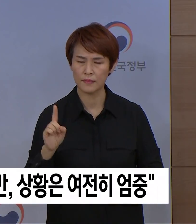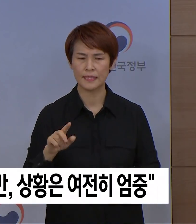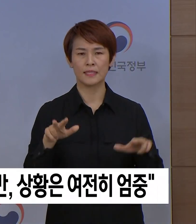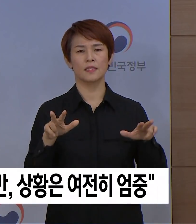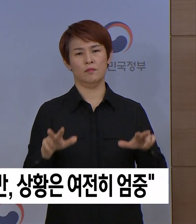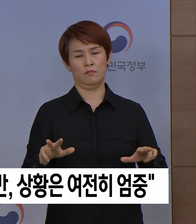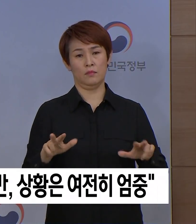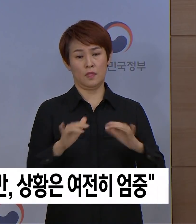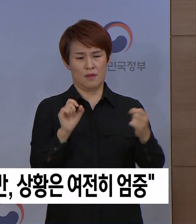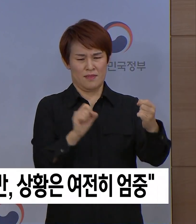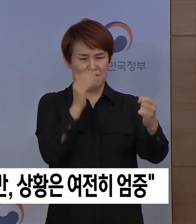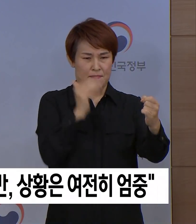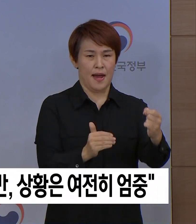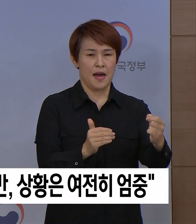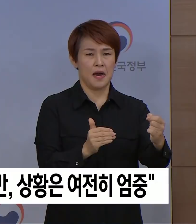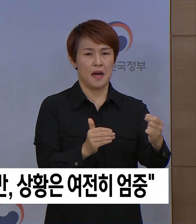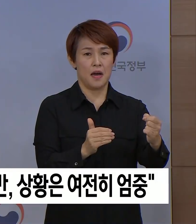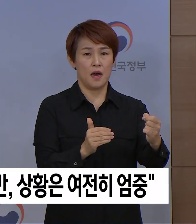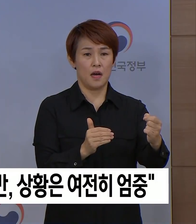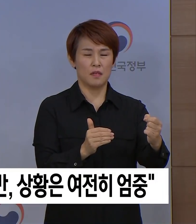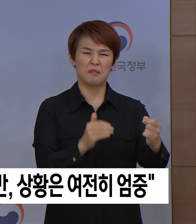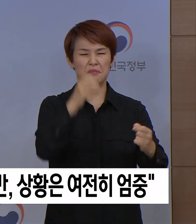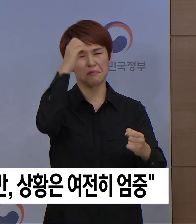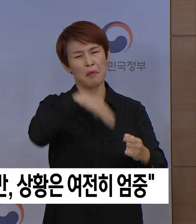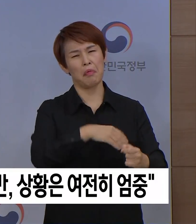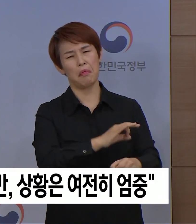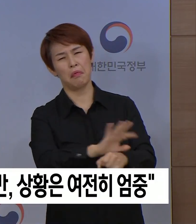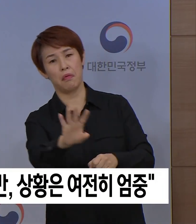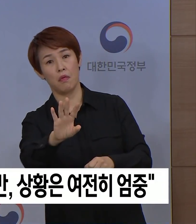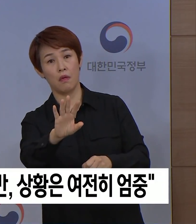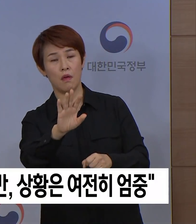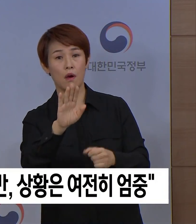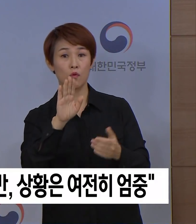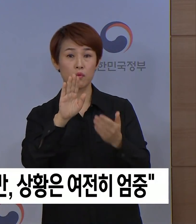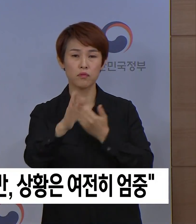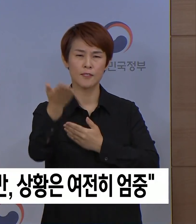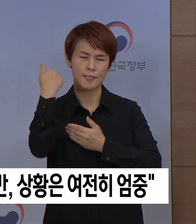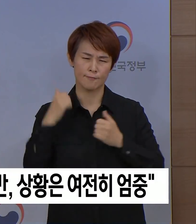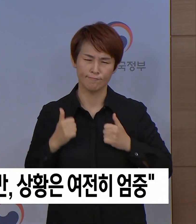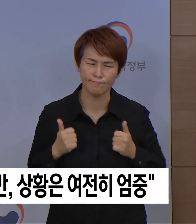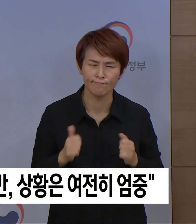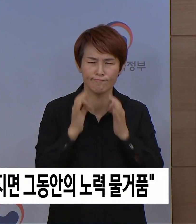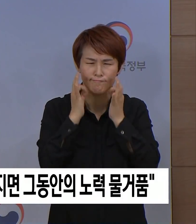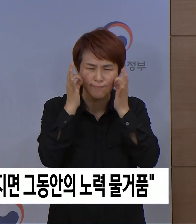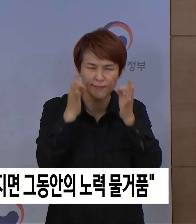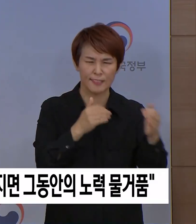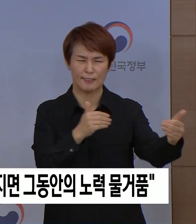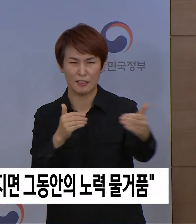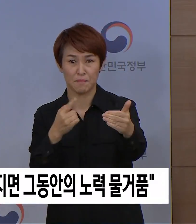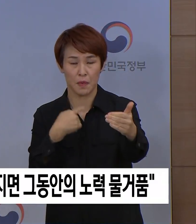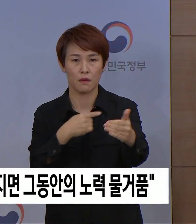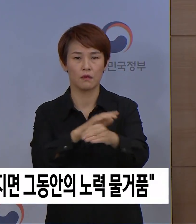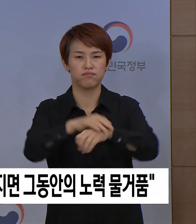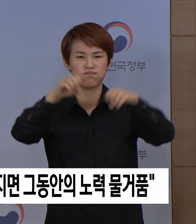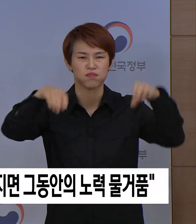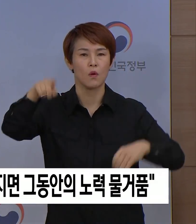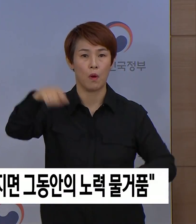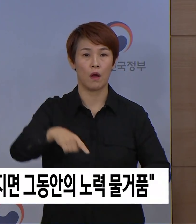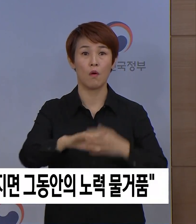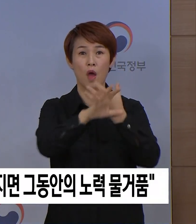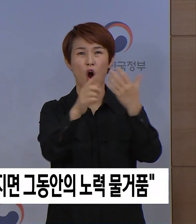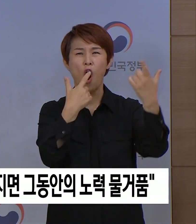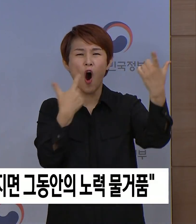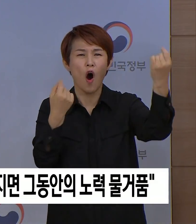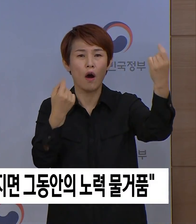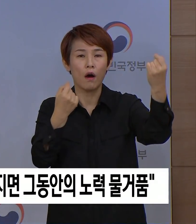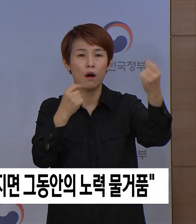사회적 거리두기를 느슨하게 할 경우 현재까지의 성과가 모두 사라질 수 있고 외국과 같이 코로나19